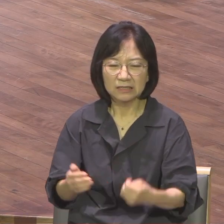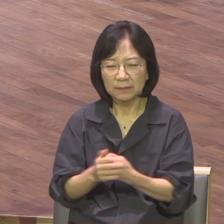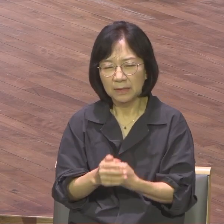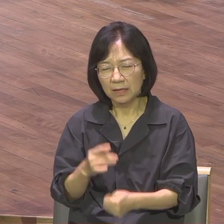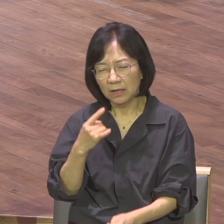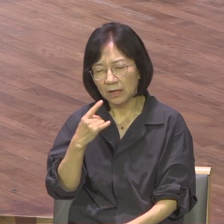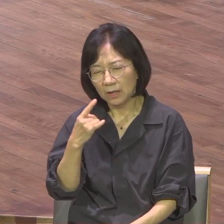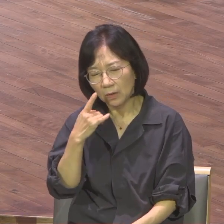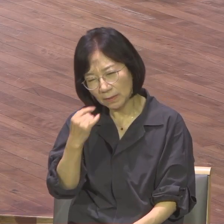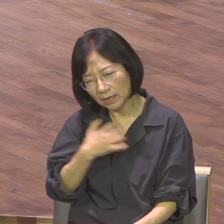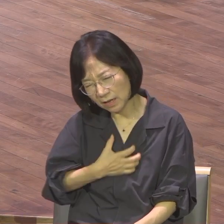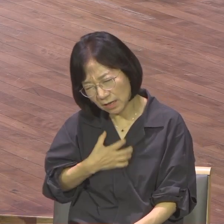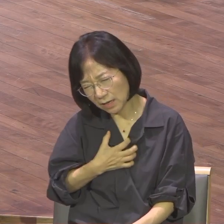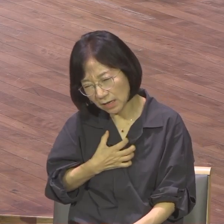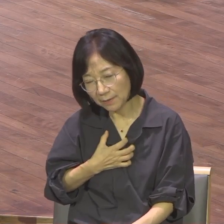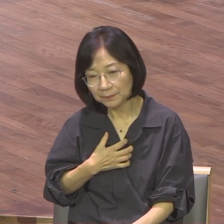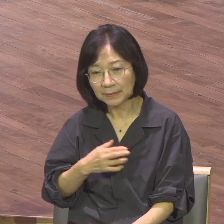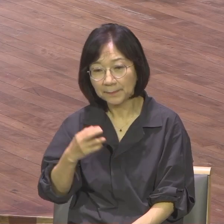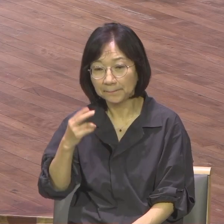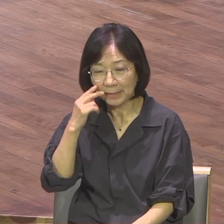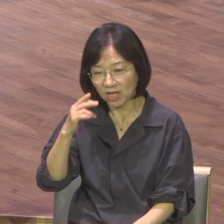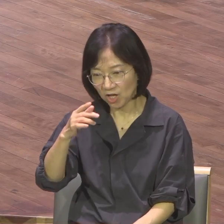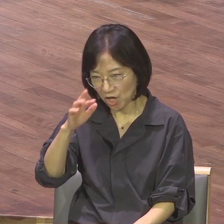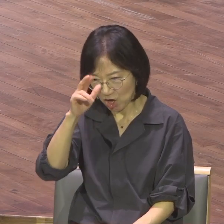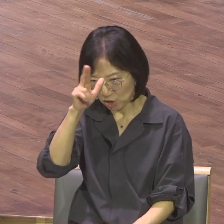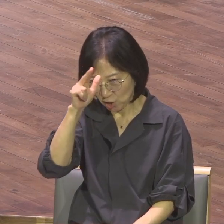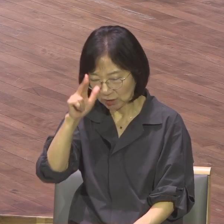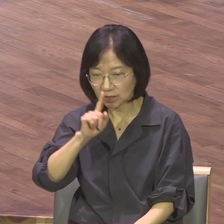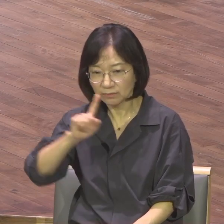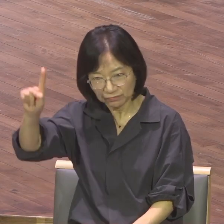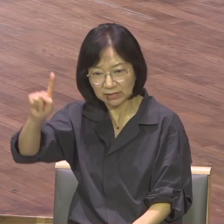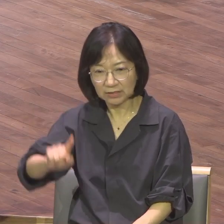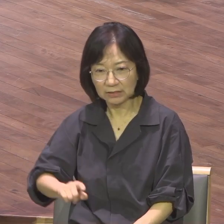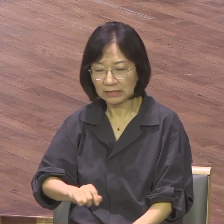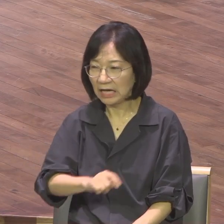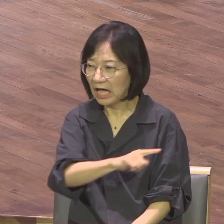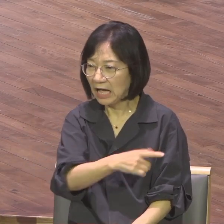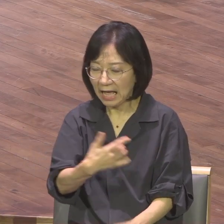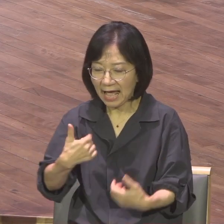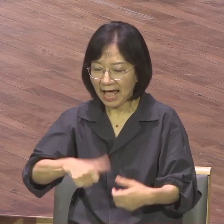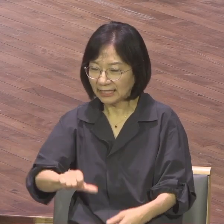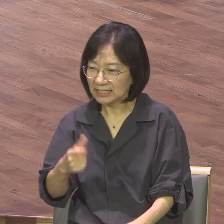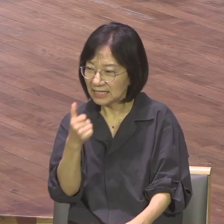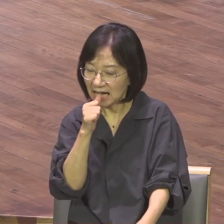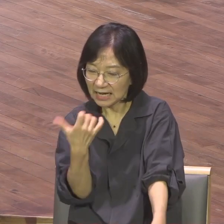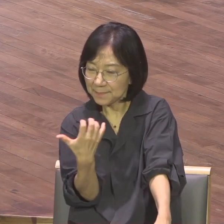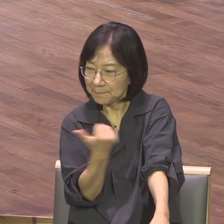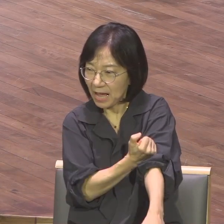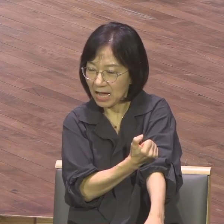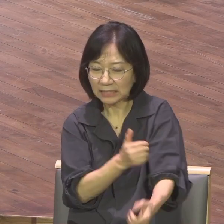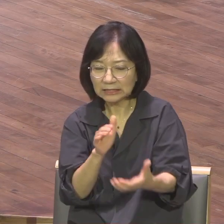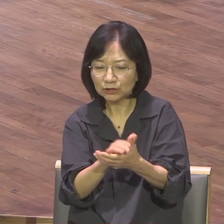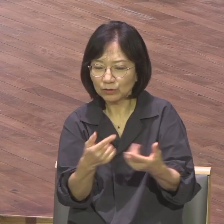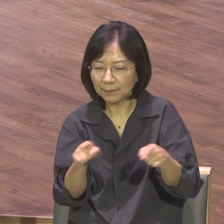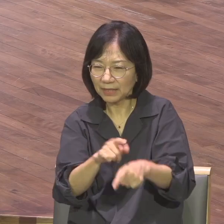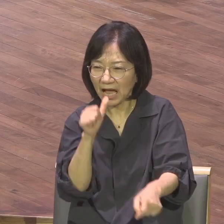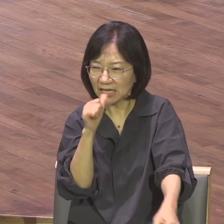우리 아들이 친구들과 함께 몇 번지 해서 마약하고 있으니까 잡아가라고 여러분 엄마가 아들을 경찰에